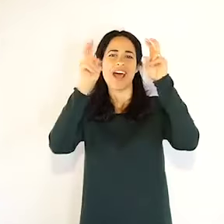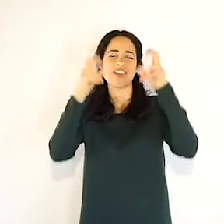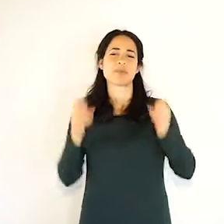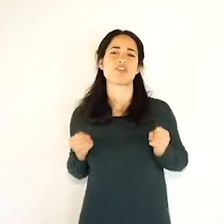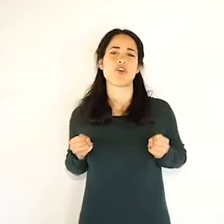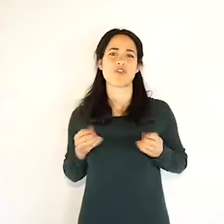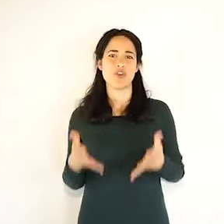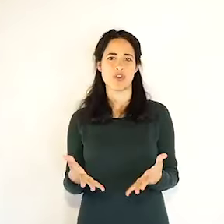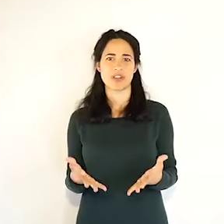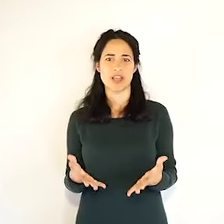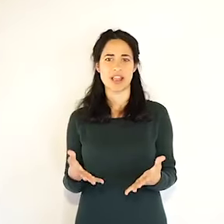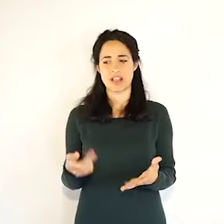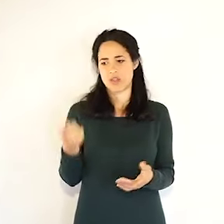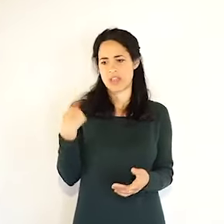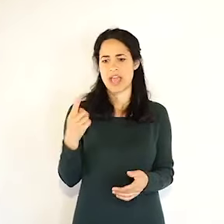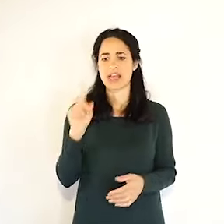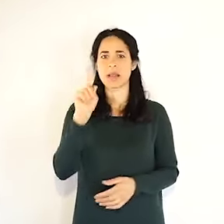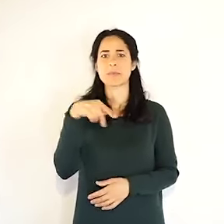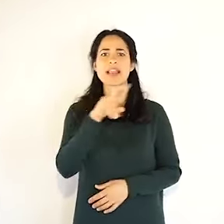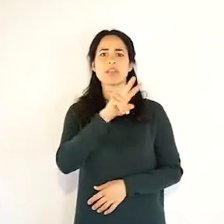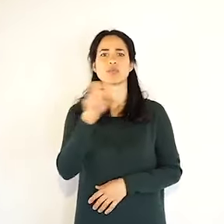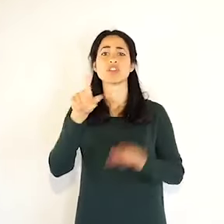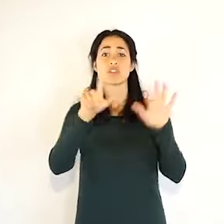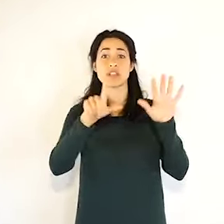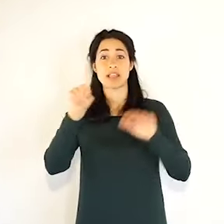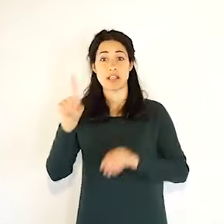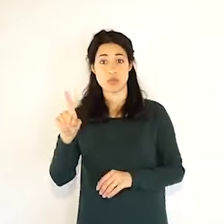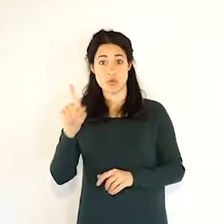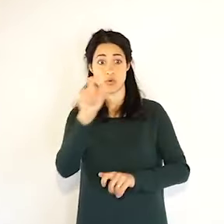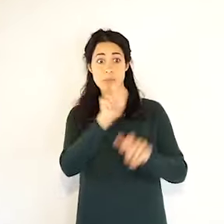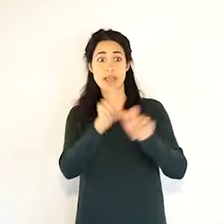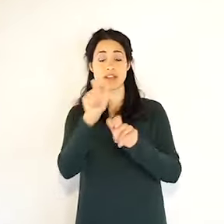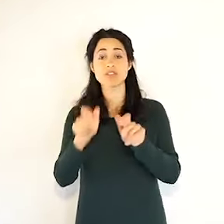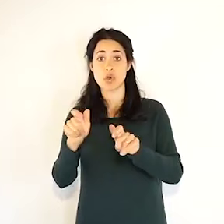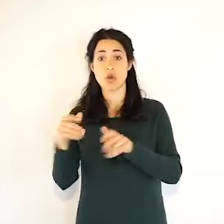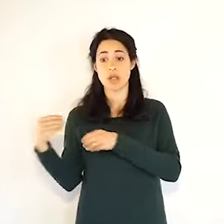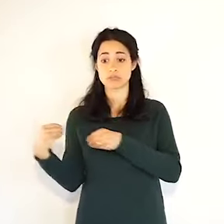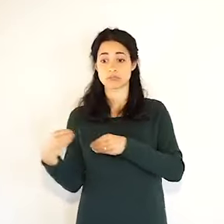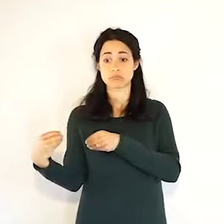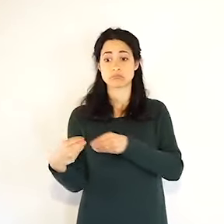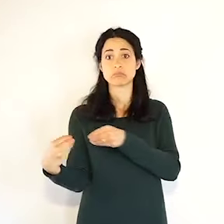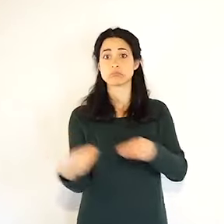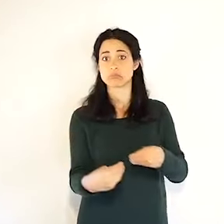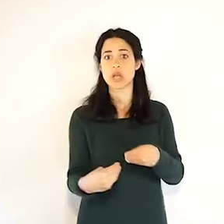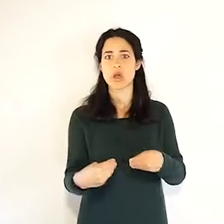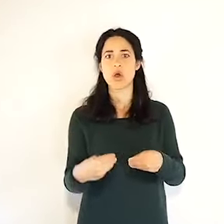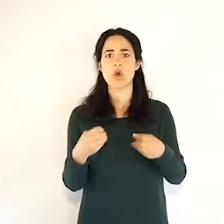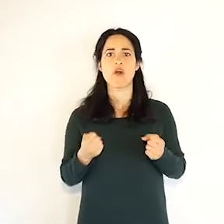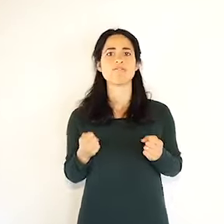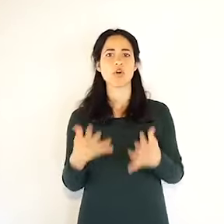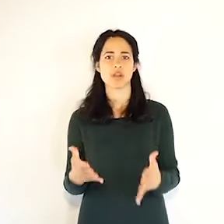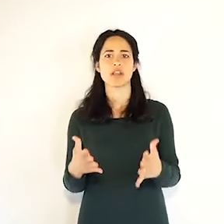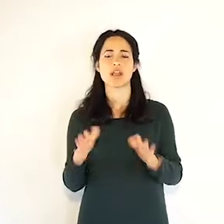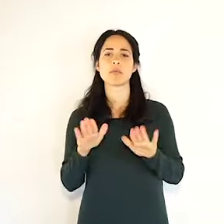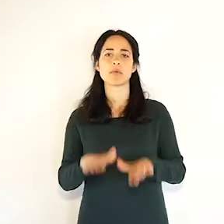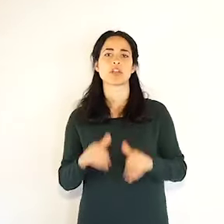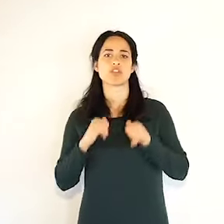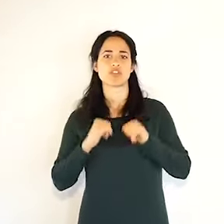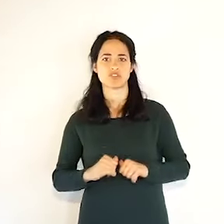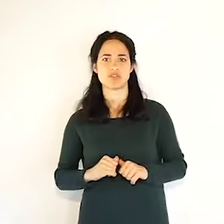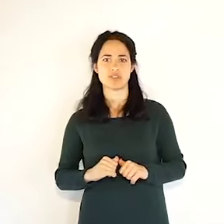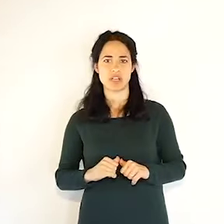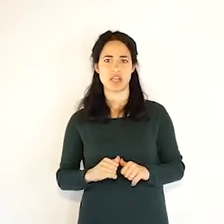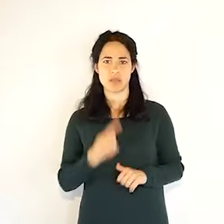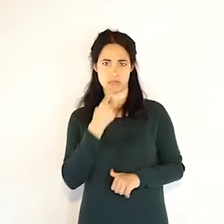non parlo mai della protezione civile. E' vero perché della protezione civile non si parla mai abbastanza, né dei dipendenti della protezione civile.